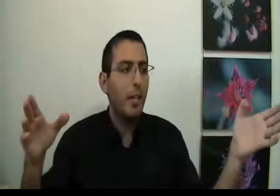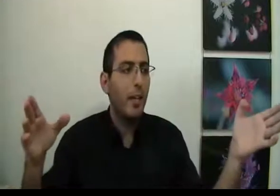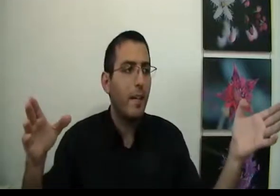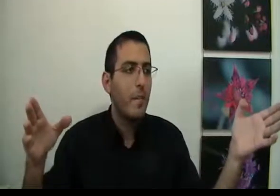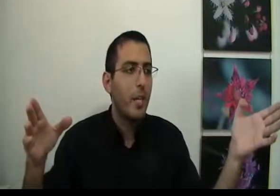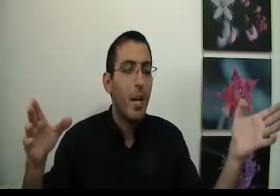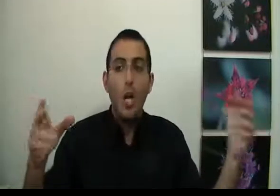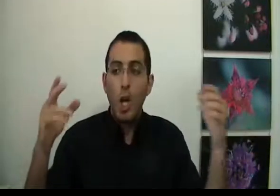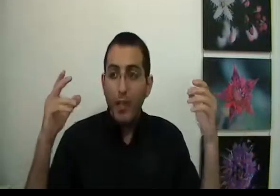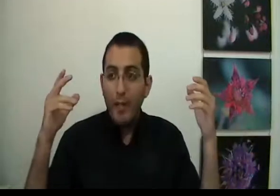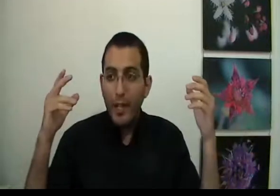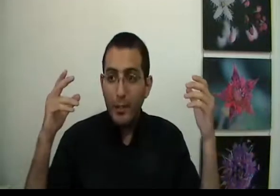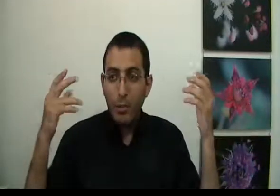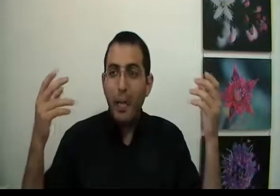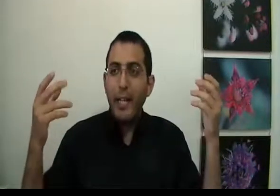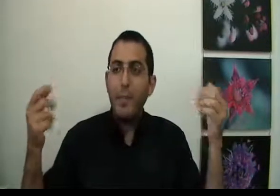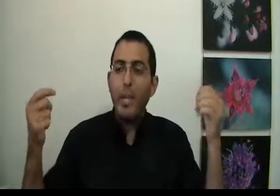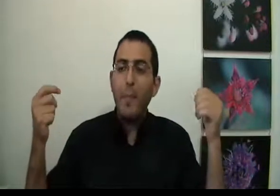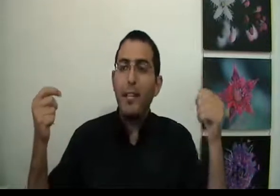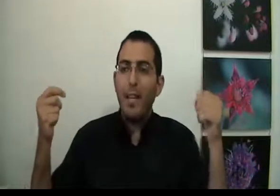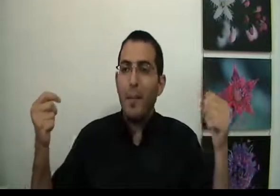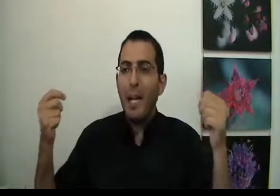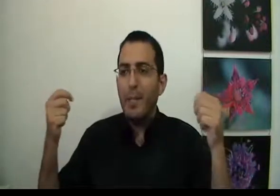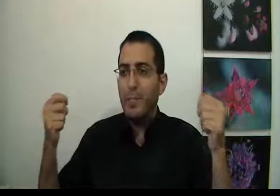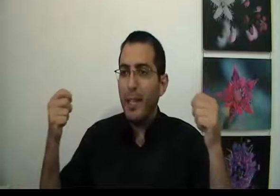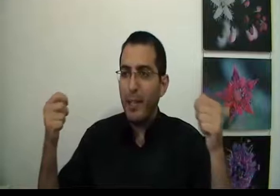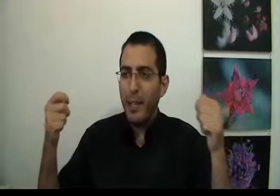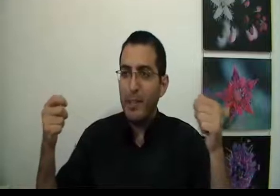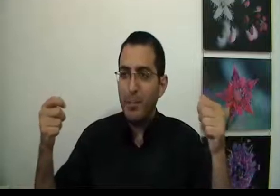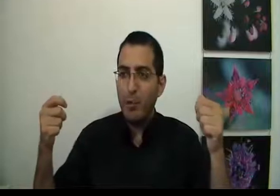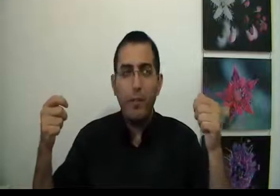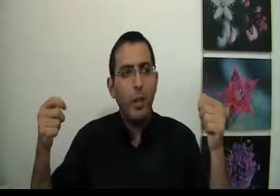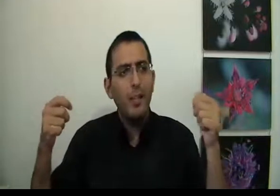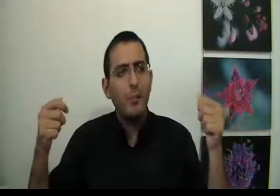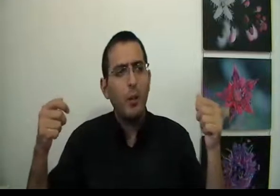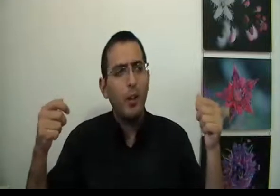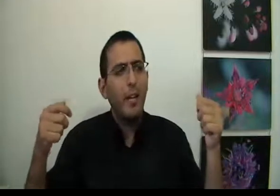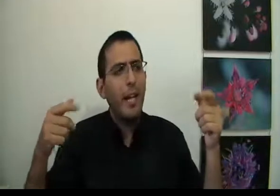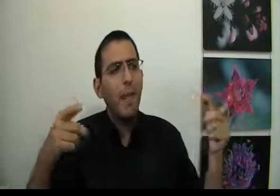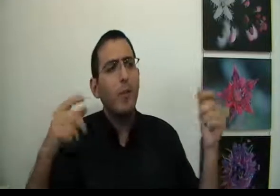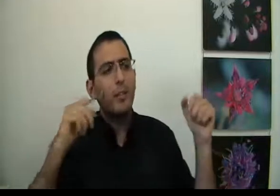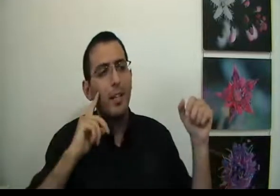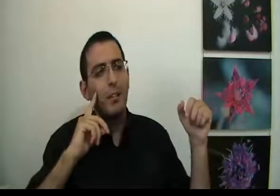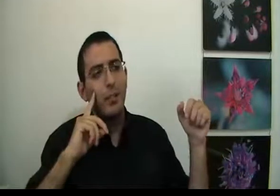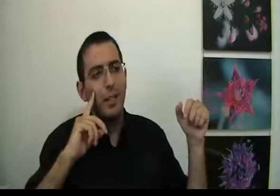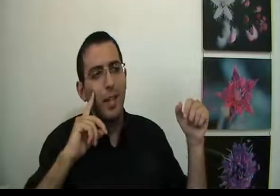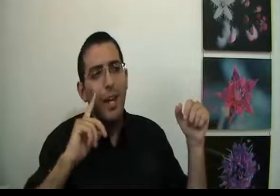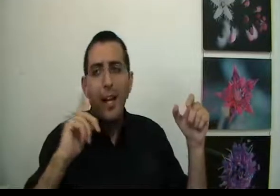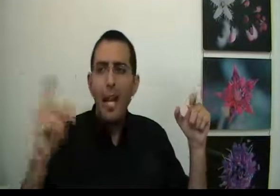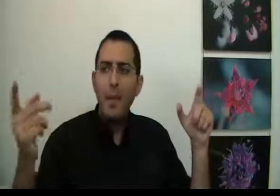קרה. וזאת אומרת שאם האדם היה מספיק כנע עם עצמו ושואל את עצמו על כל דבר למה אני רוצה את הרצון הזה? למה אני